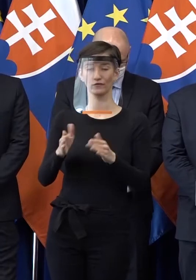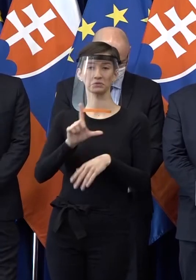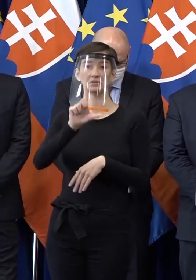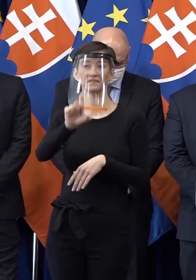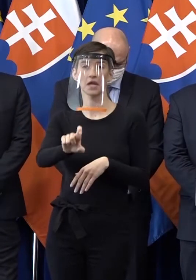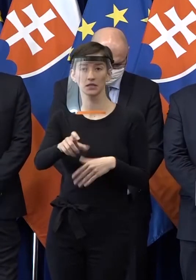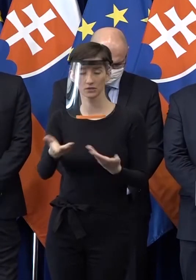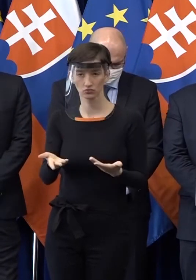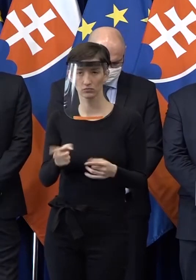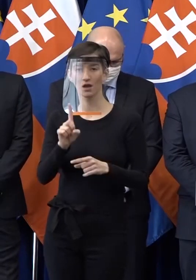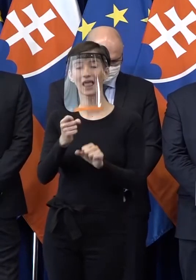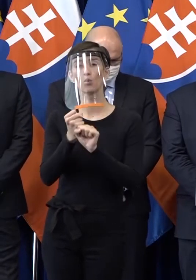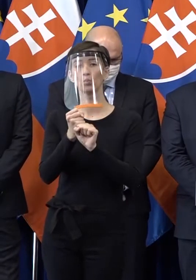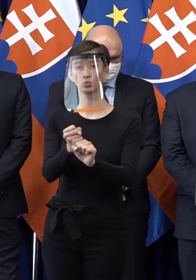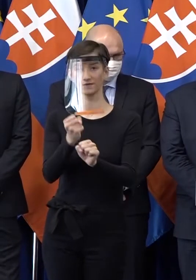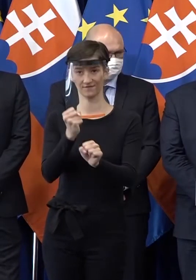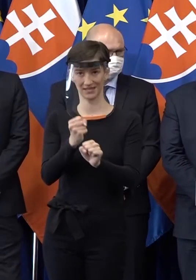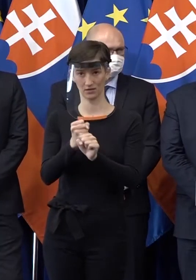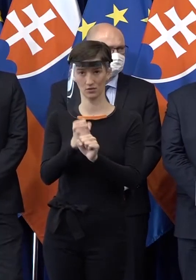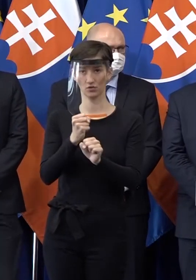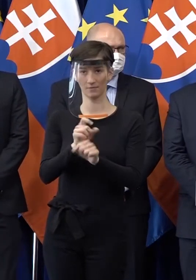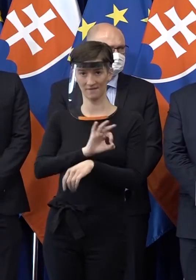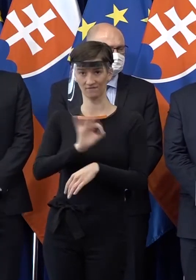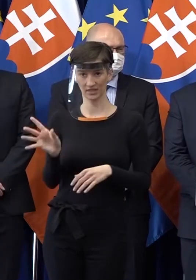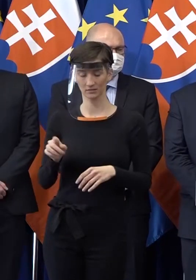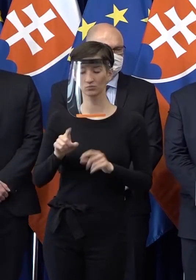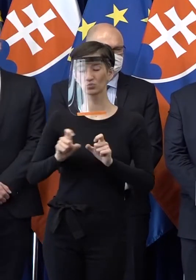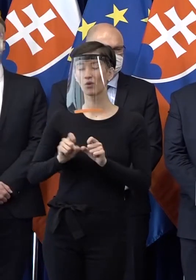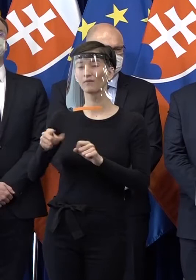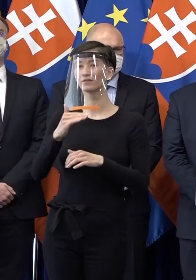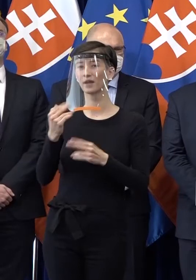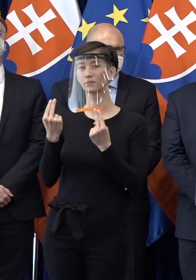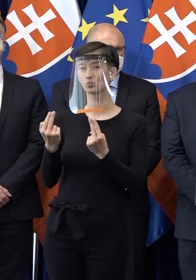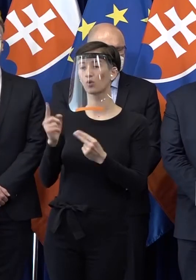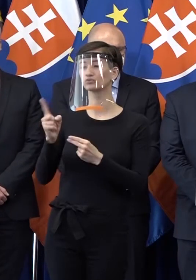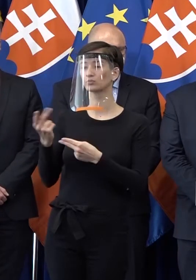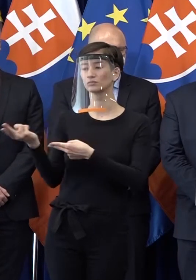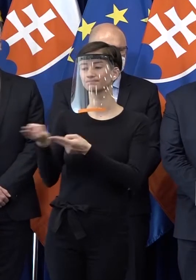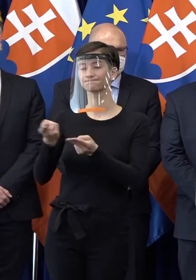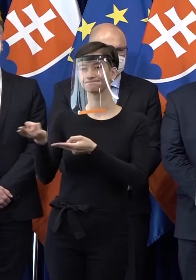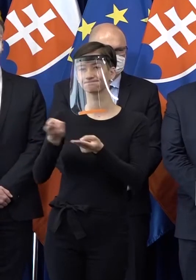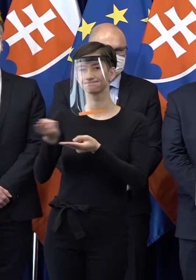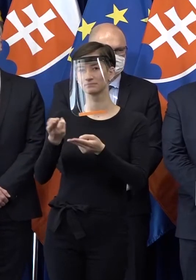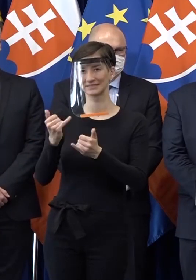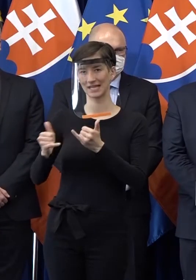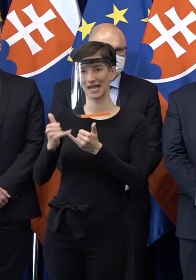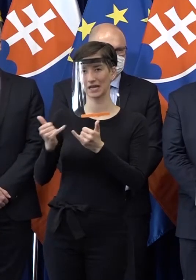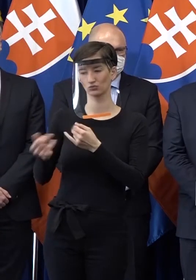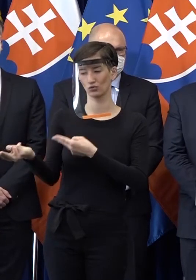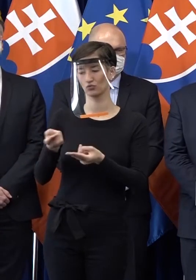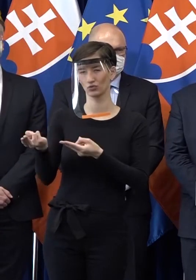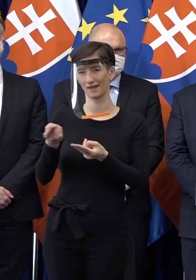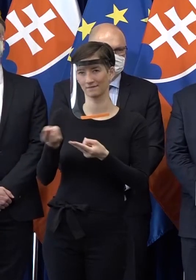udržať tú výrobu. Či tie reťazce zo zahraničia skutočne budú schopné trvale dodávať sub-dodávky tak, aby jednoducho